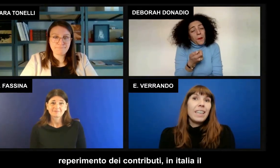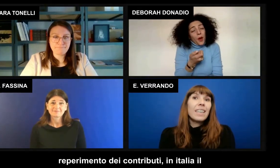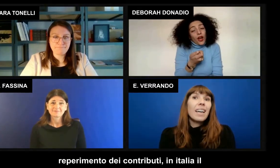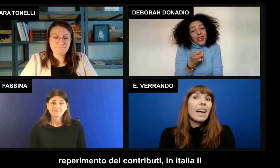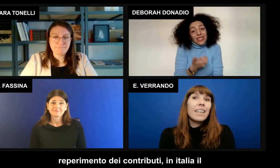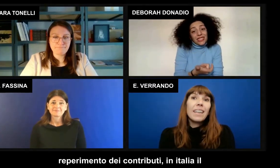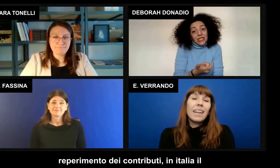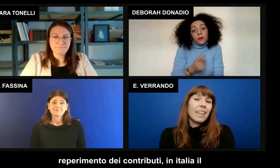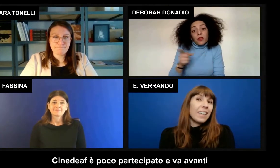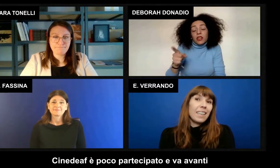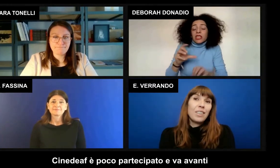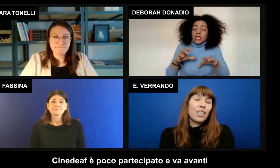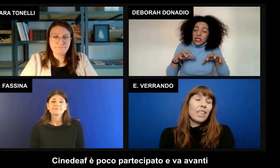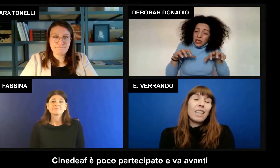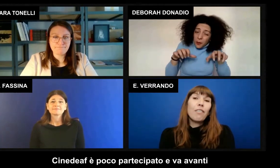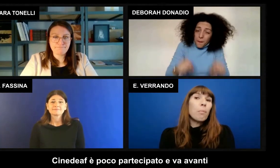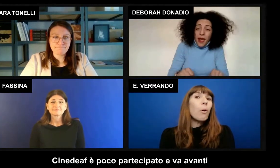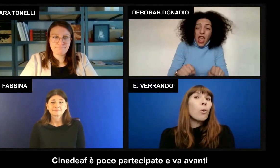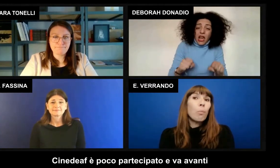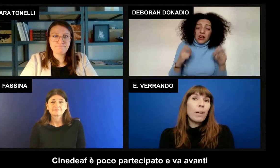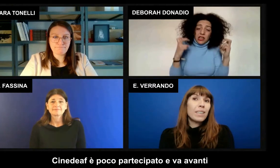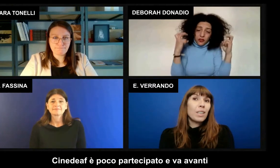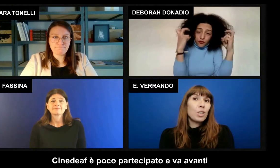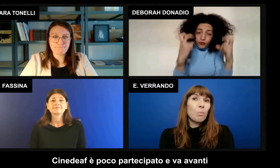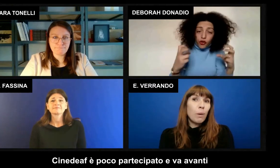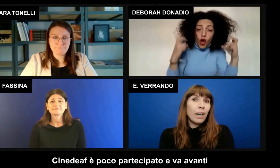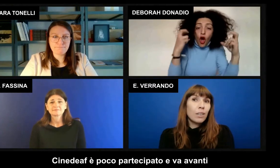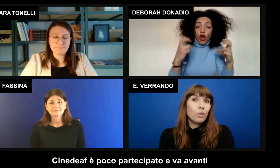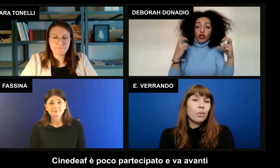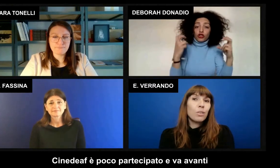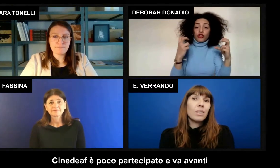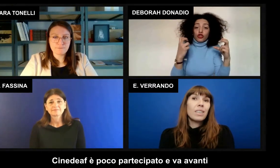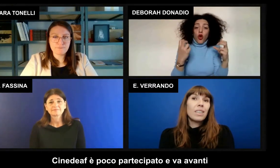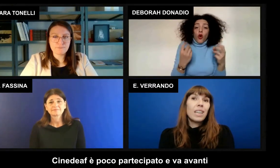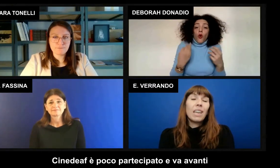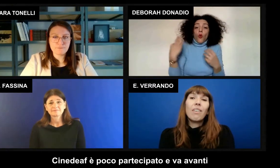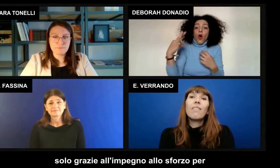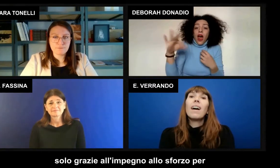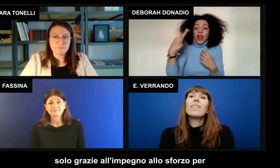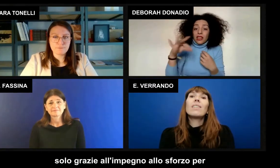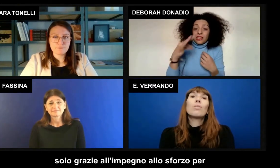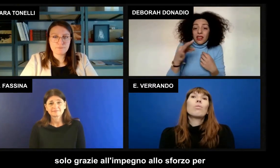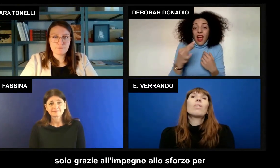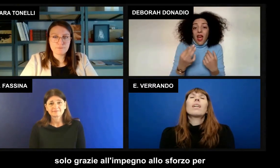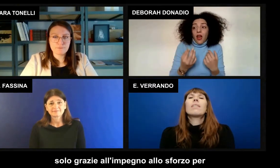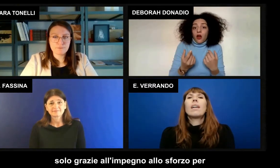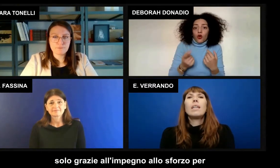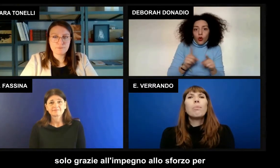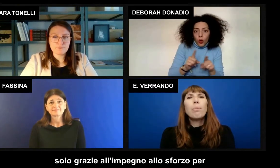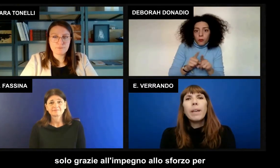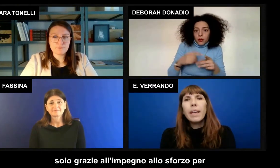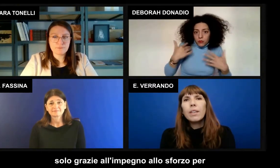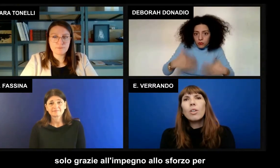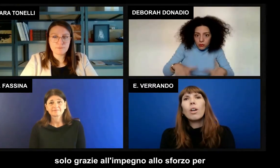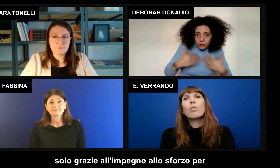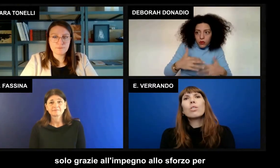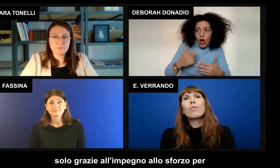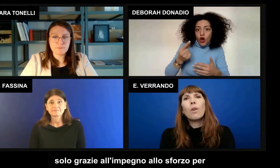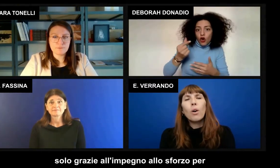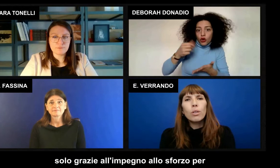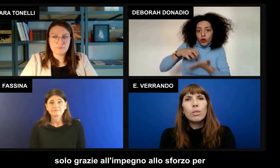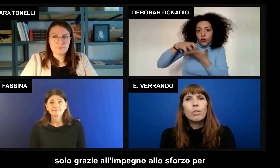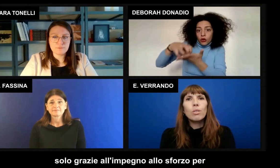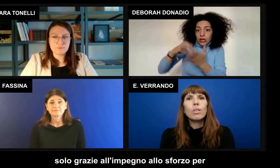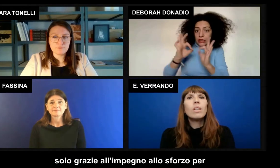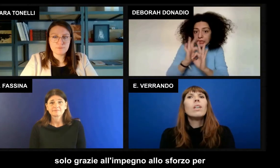In Italia il Cinedef è poco partecipato. E va avanti solo grazie all'impegno, allo